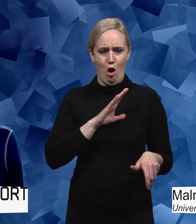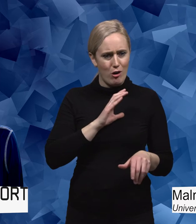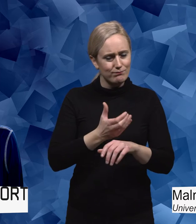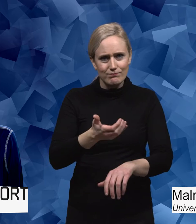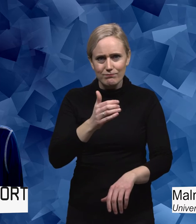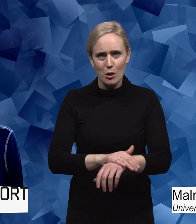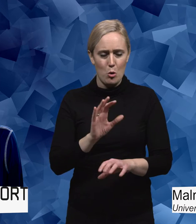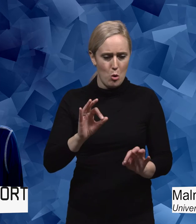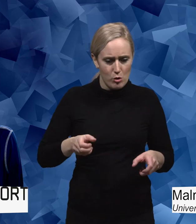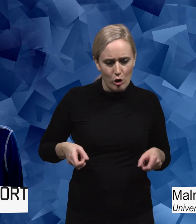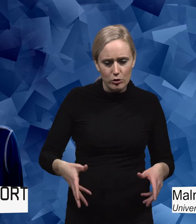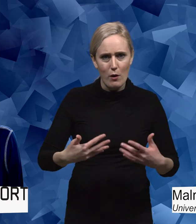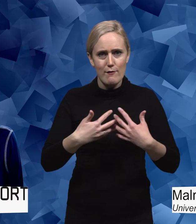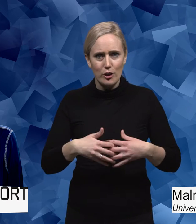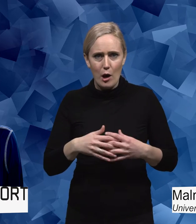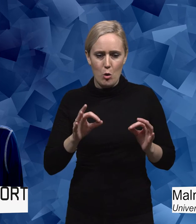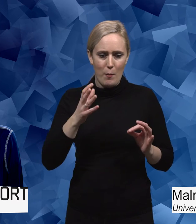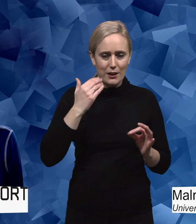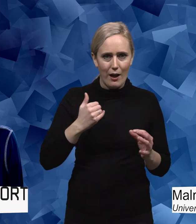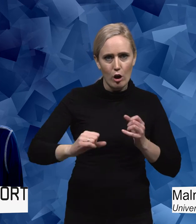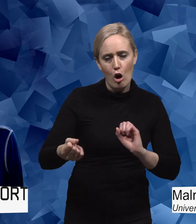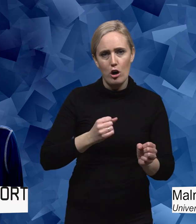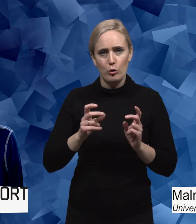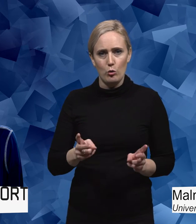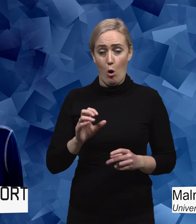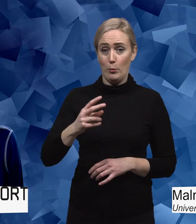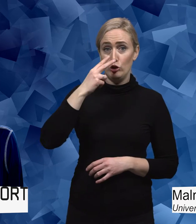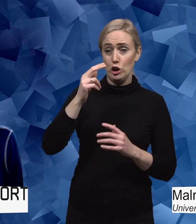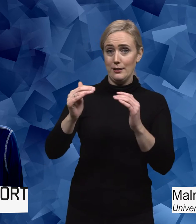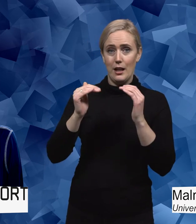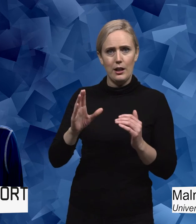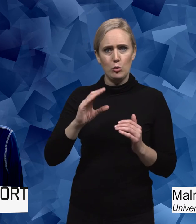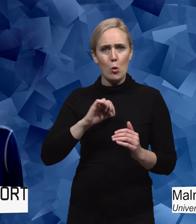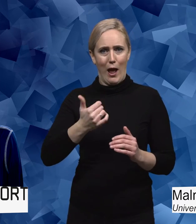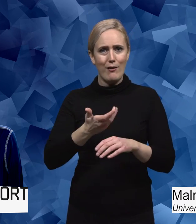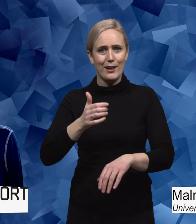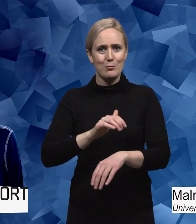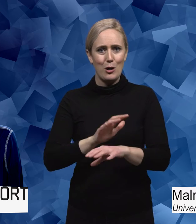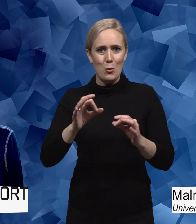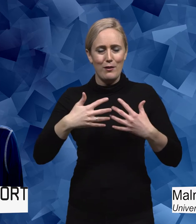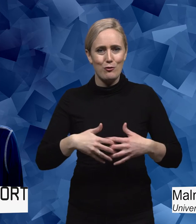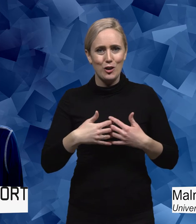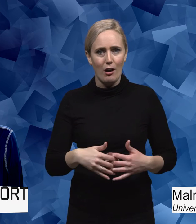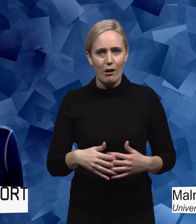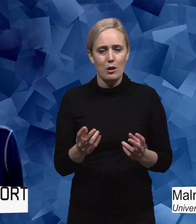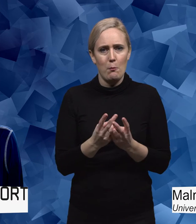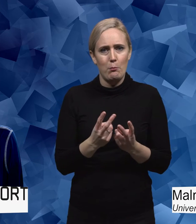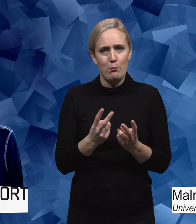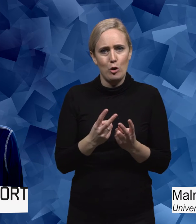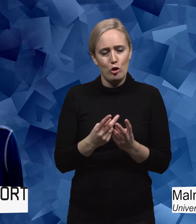fungerar, hur man kan ta sig fram. Och har man en synnedsättning så är man ju expert på det här. Så att de har ju väldigt mycket resurser och kunskap att